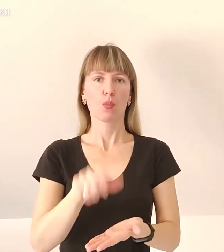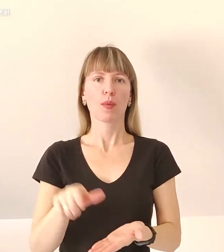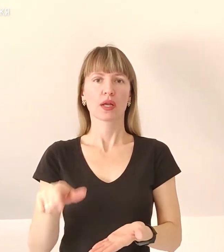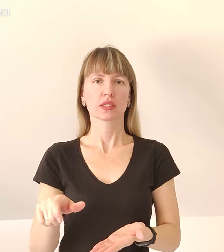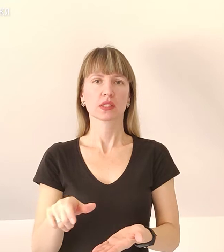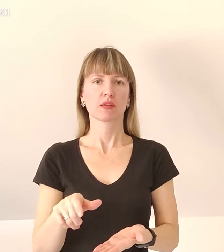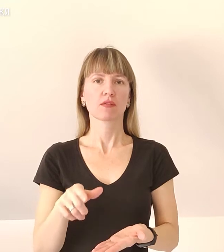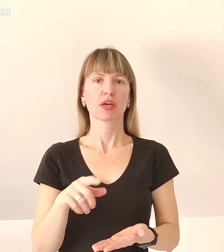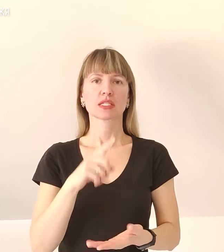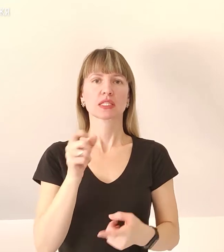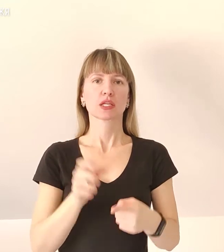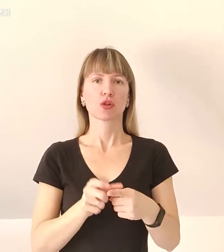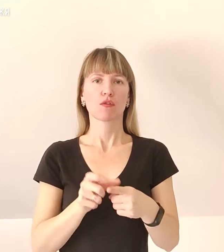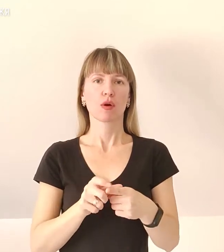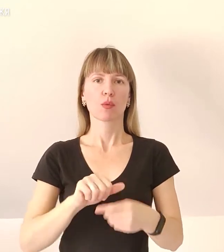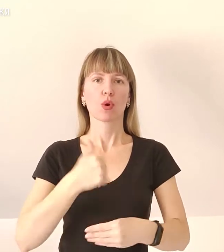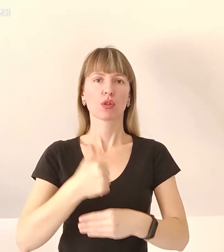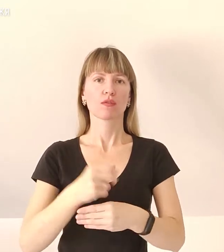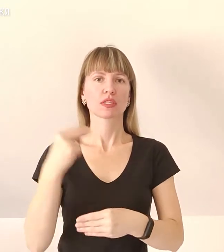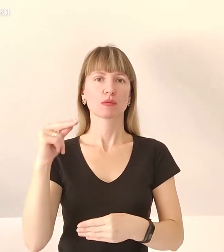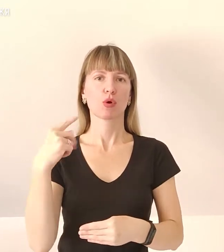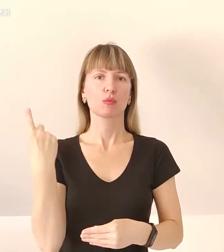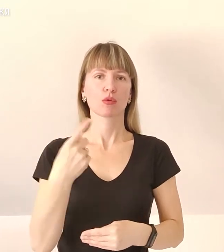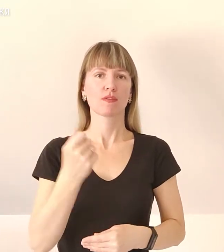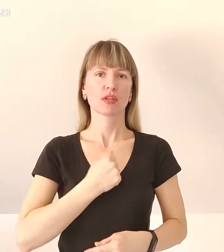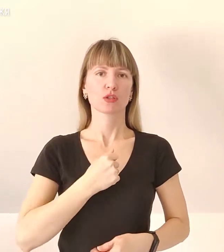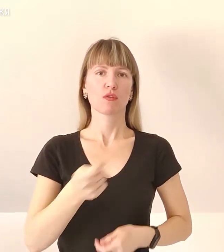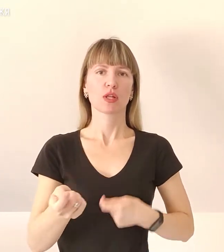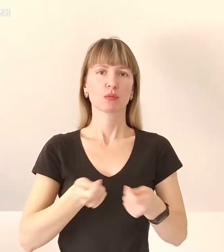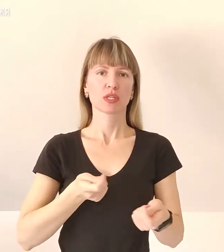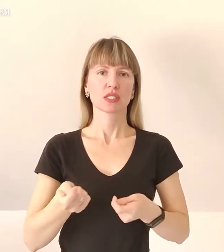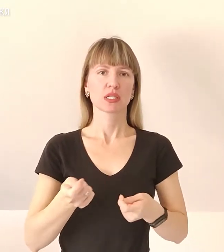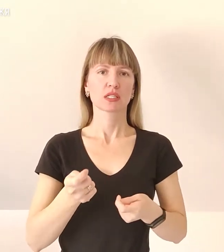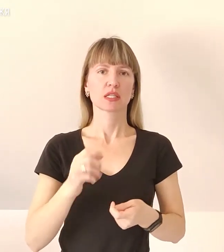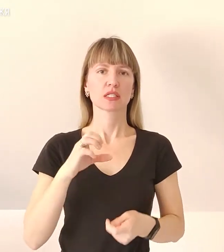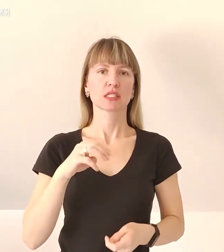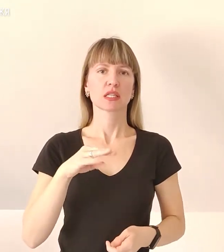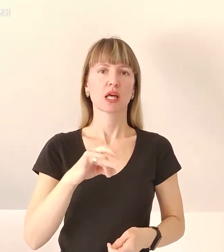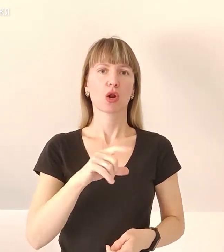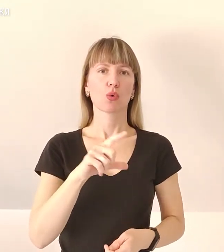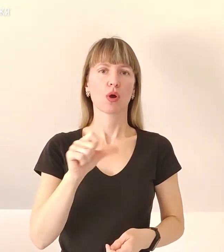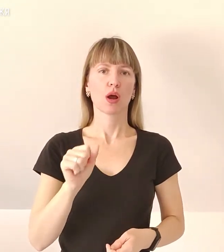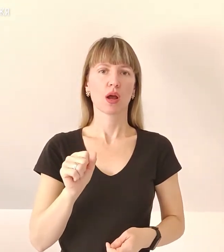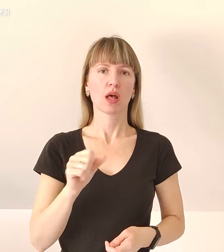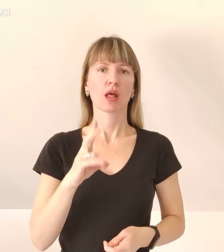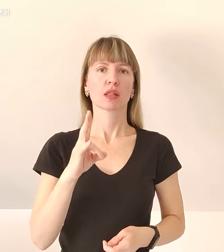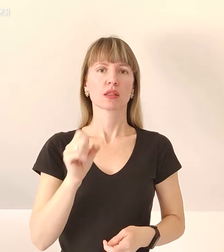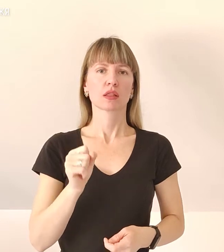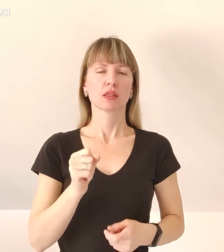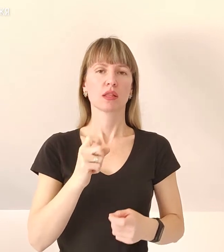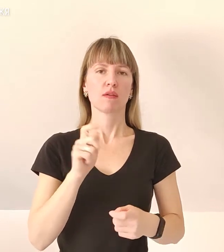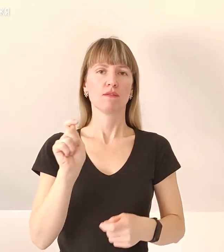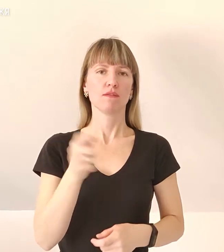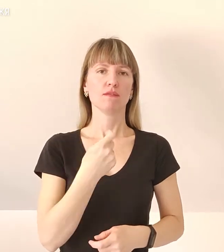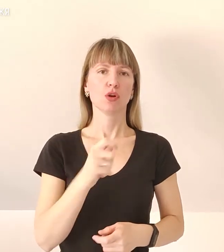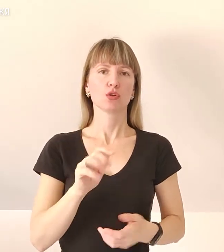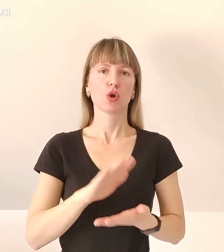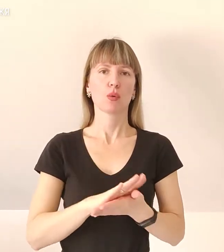Отже, за словами голови Запорізької обласної військової адміністрації Олександра Старуха, на фронті обстановка без